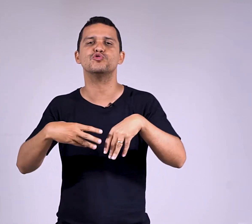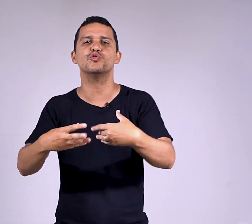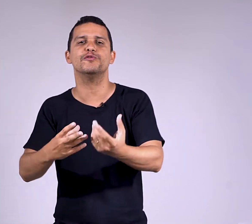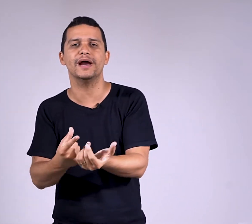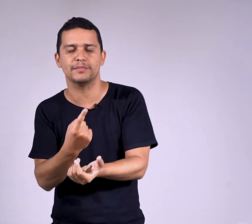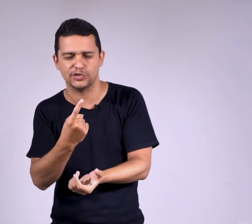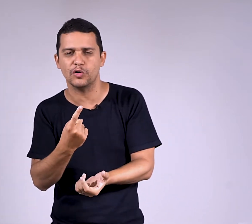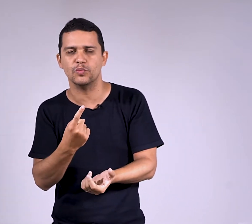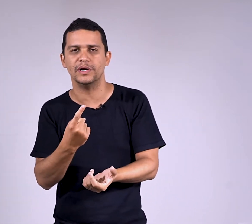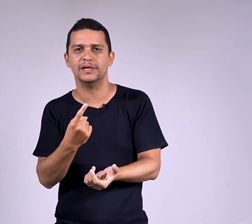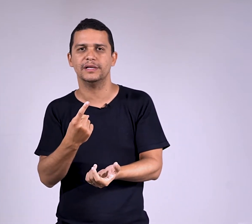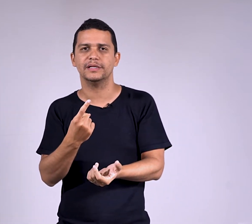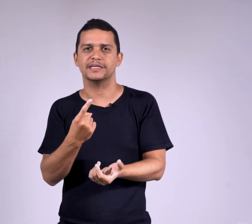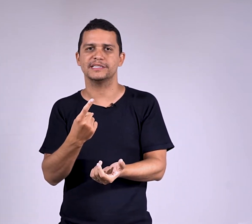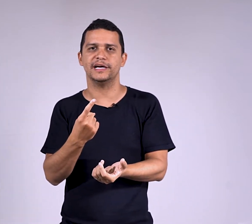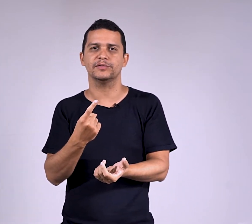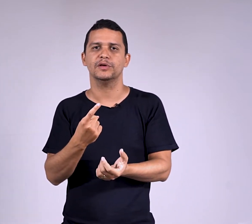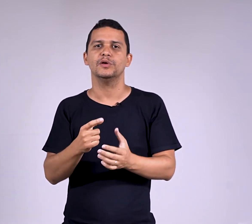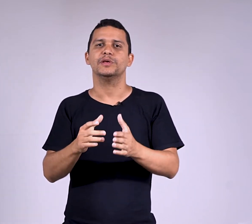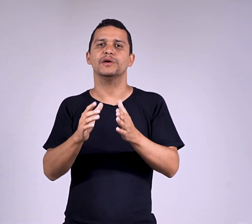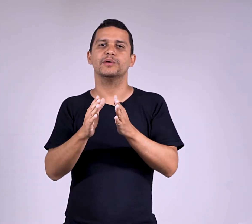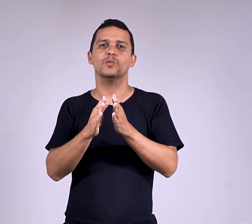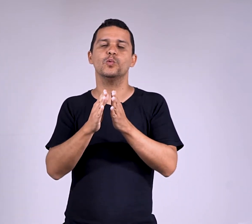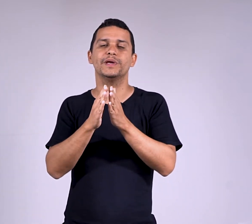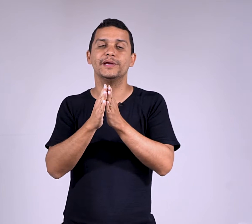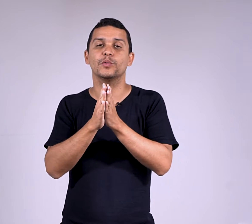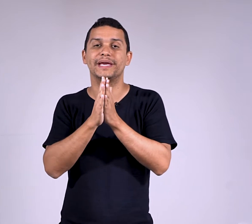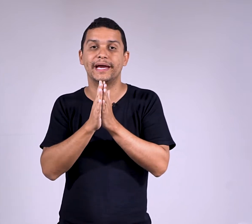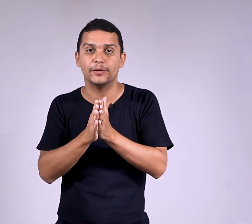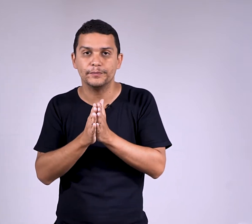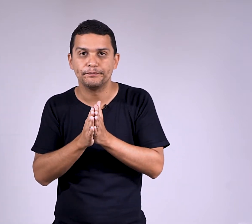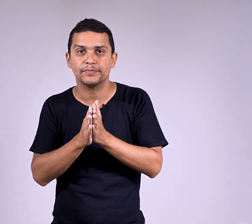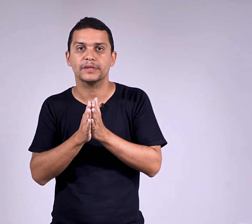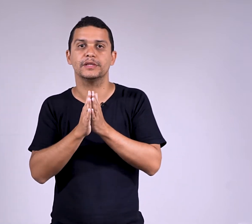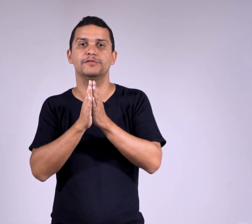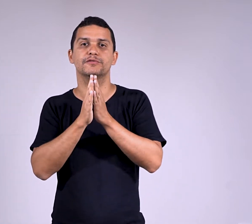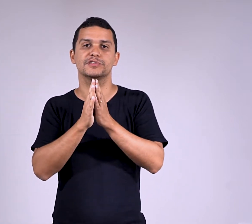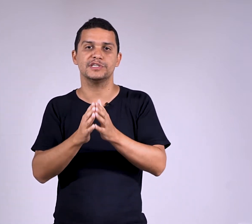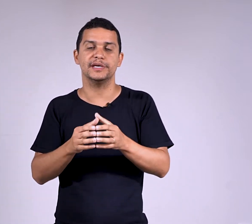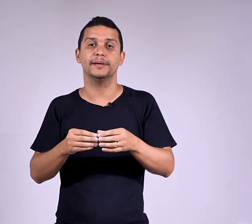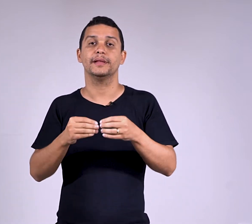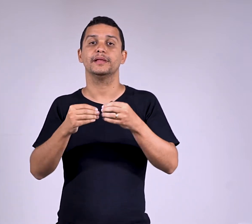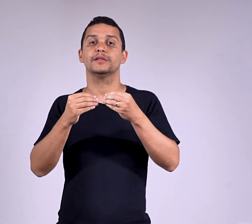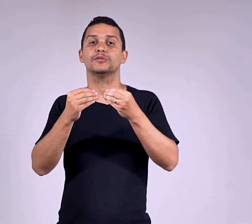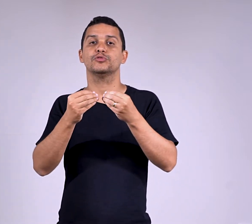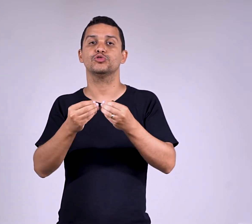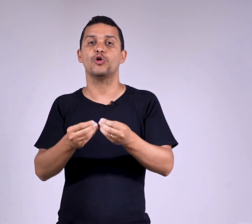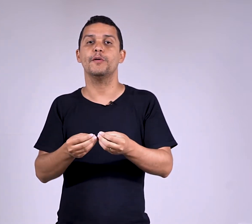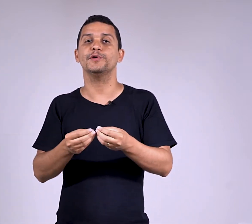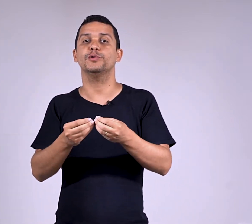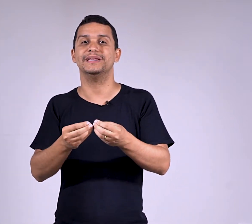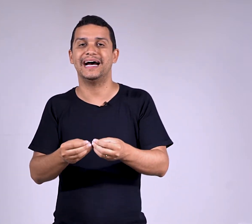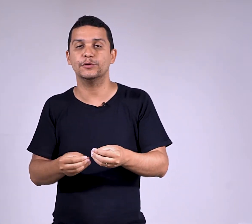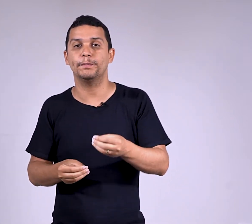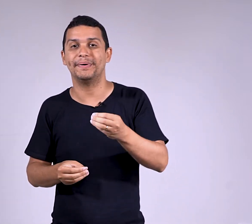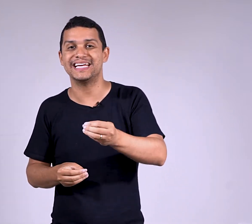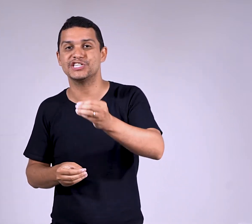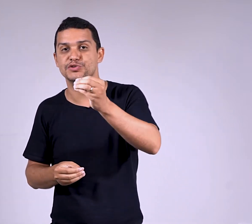conjuga, verbo, é só um núcleo. Tá certo? O que que eu quero? Que você tome cuidado, preste